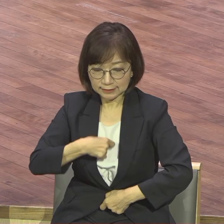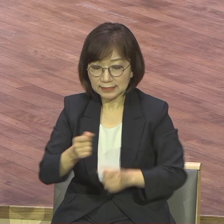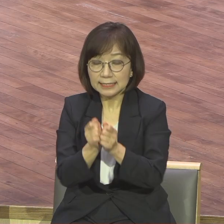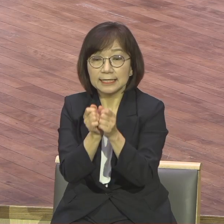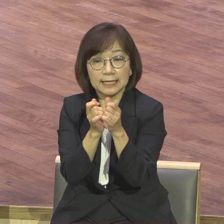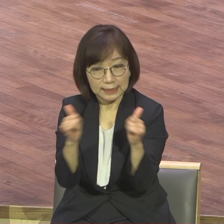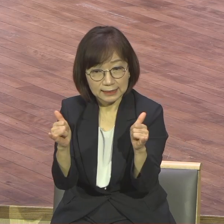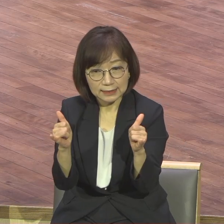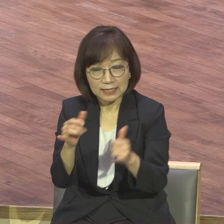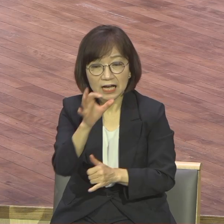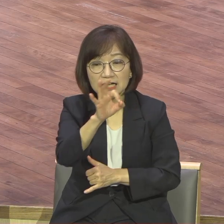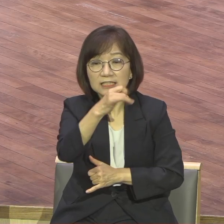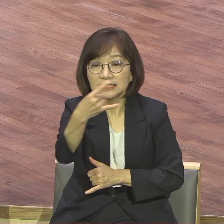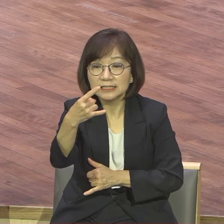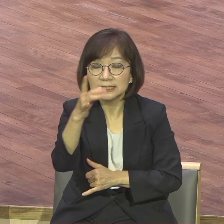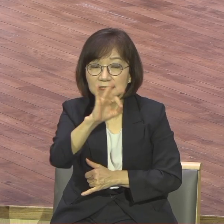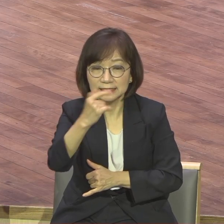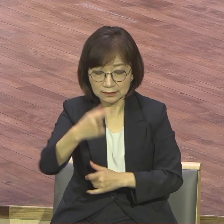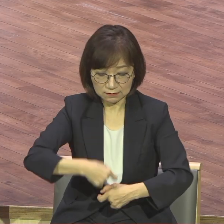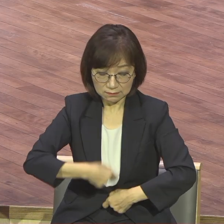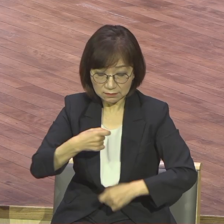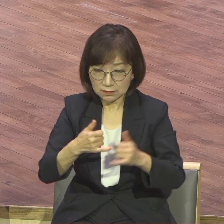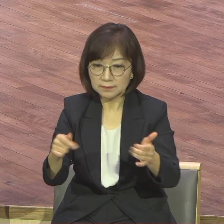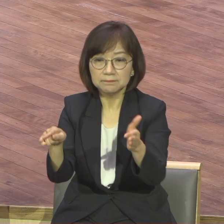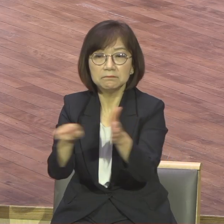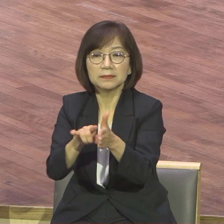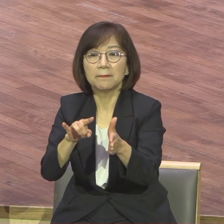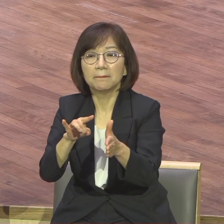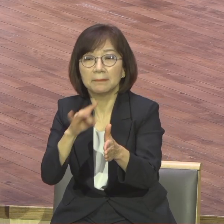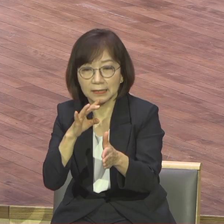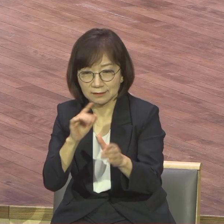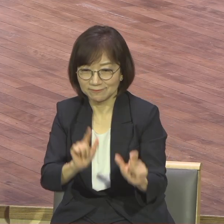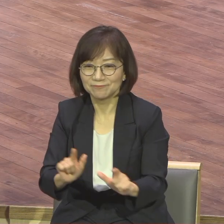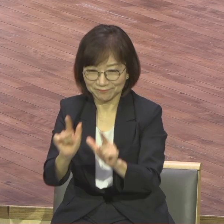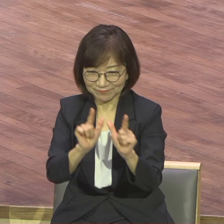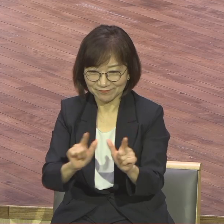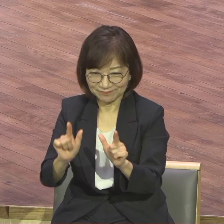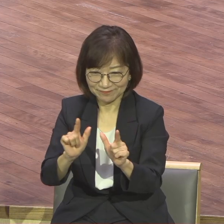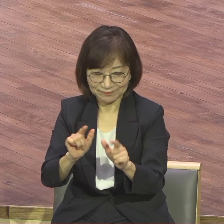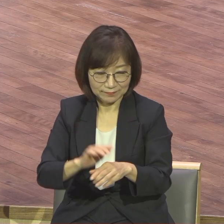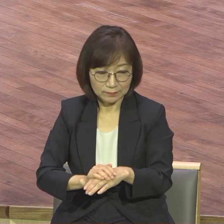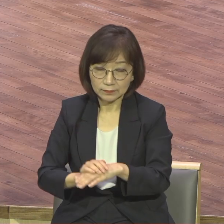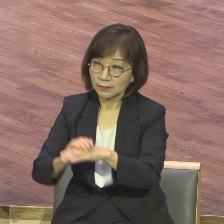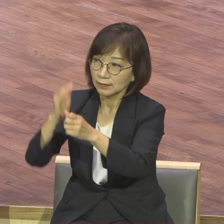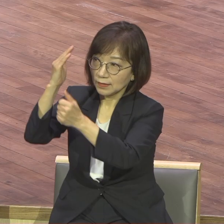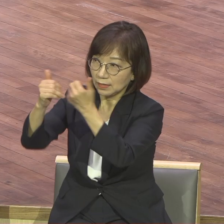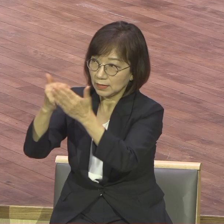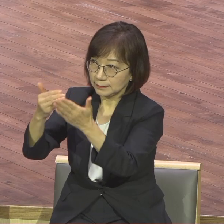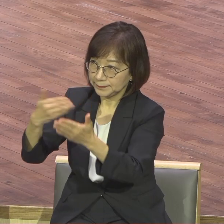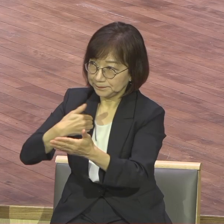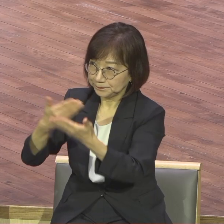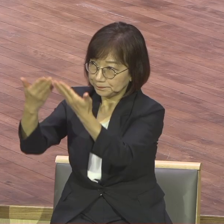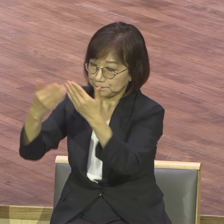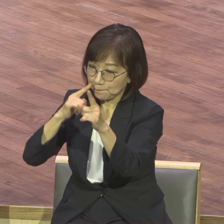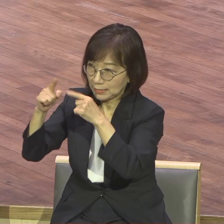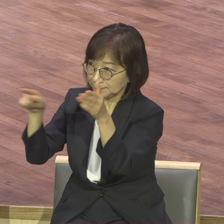믿음으로만 살리라 하나님께서 나에게 주신 말씀을 믿음으로만 그리고